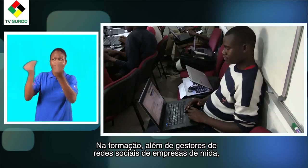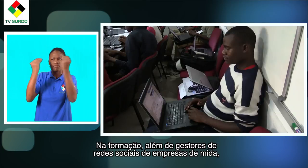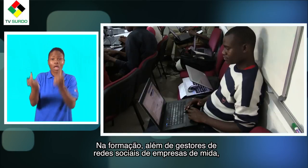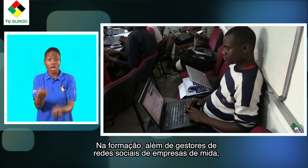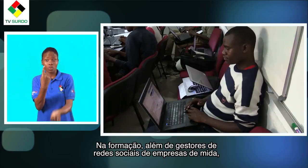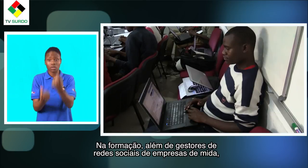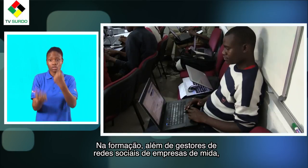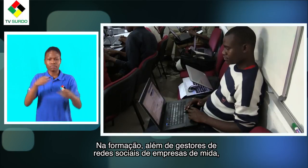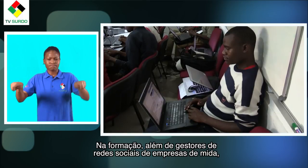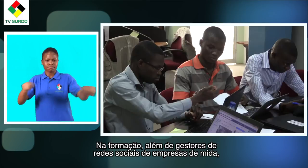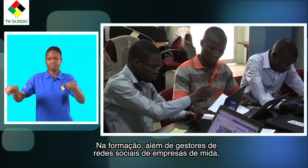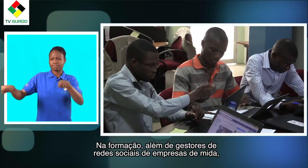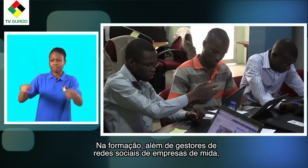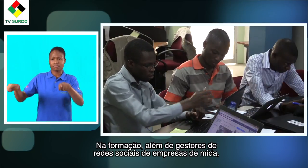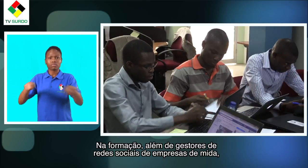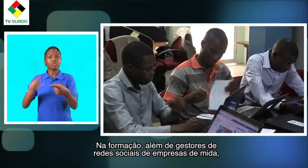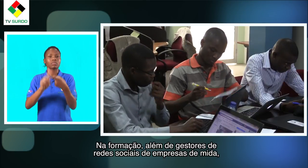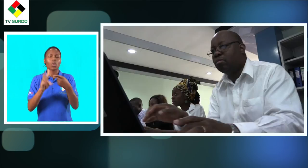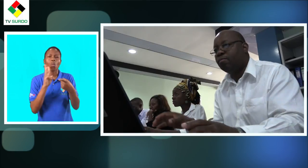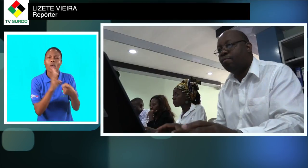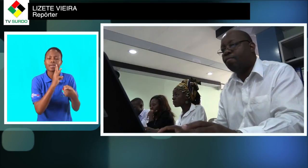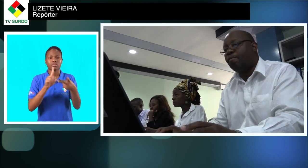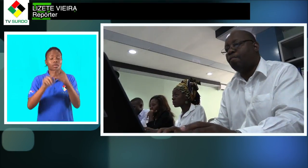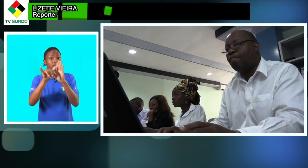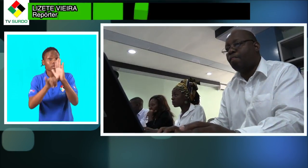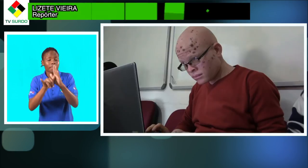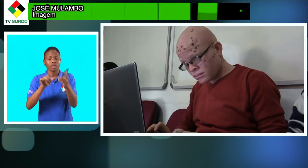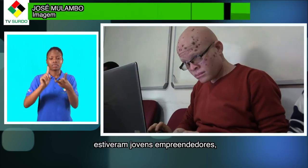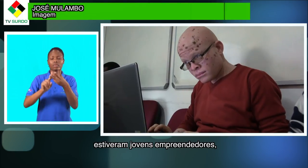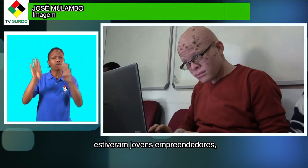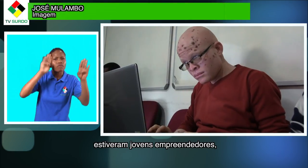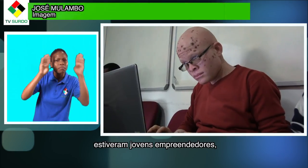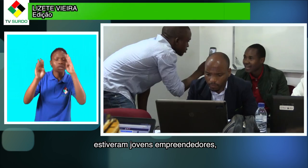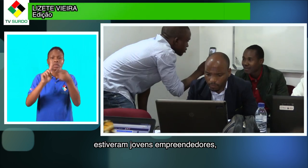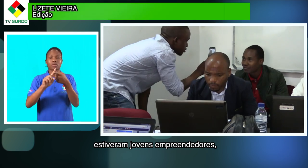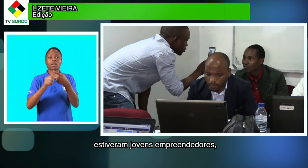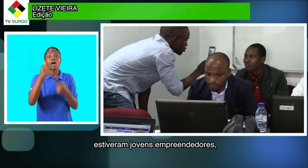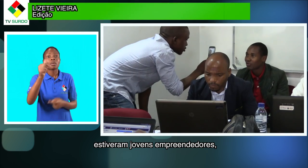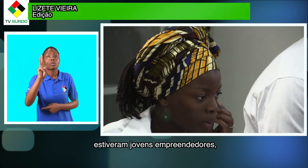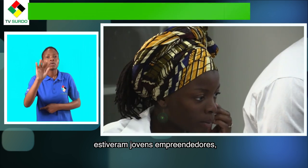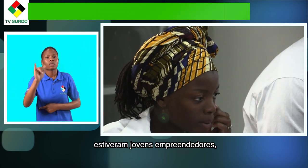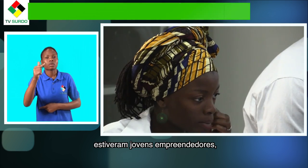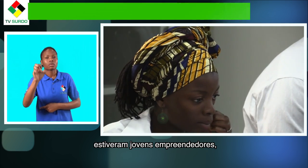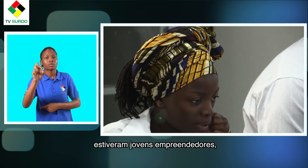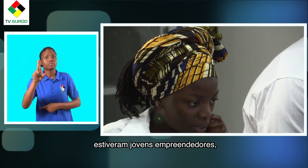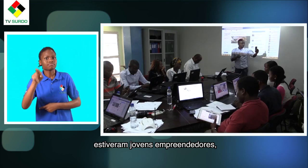Na formação, além de gestores de redes sociais de empresas de mídia, estiveram jovens empreendedores que já criaram